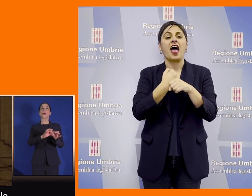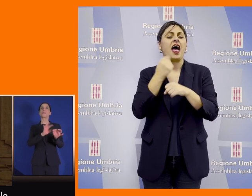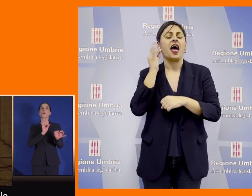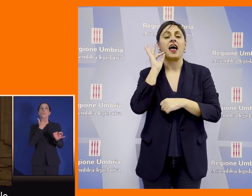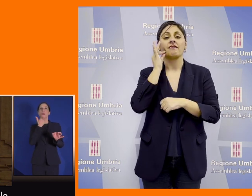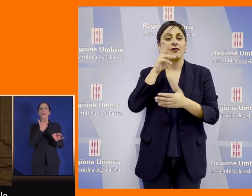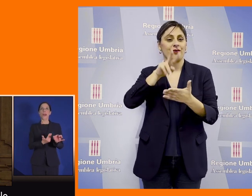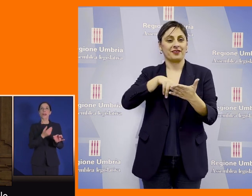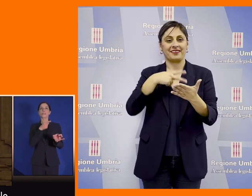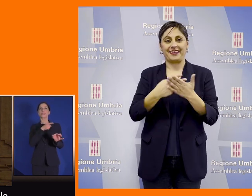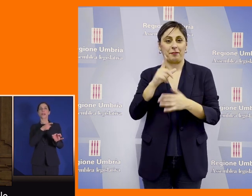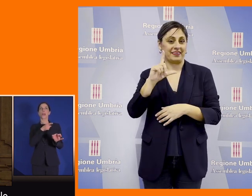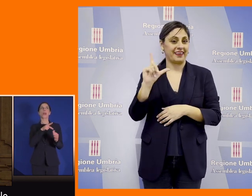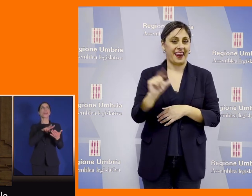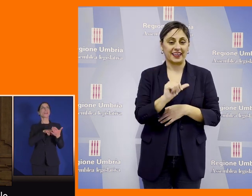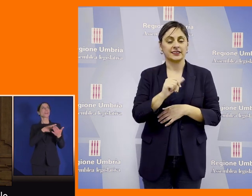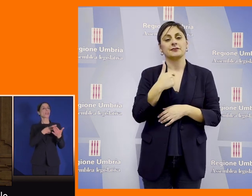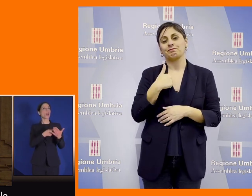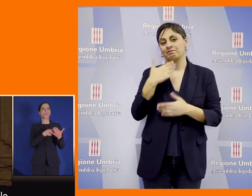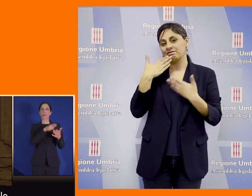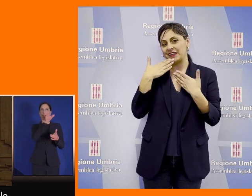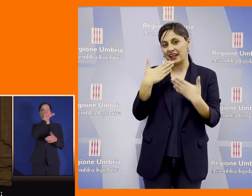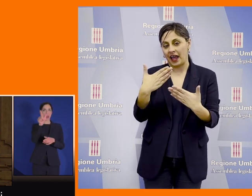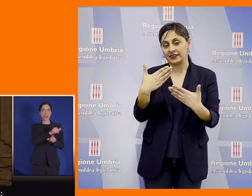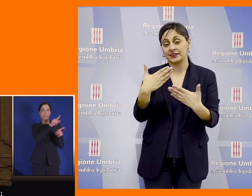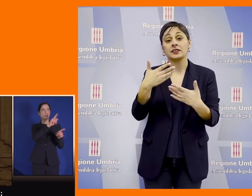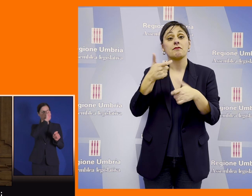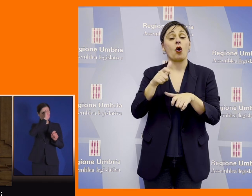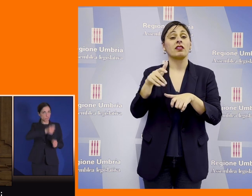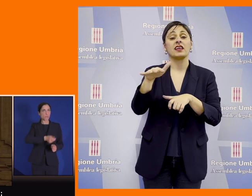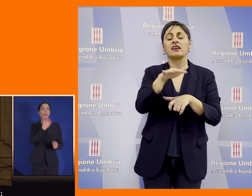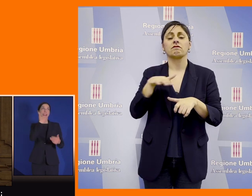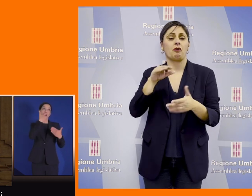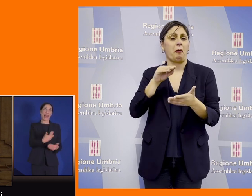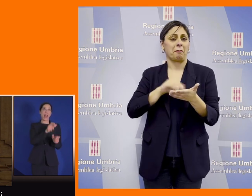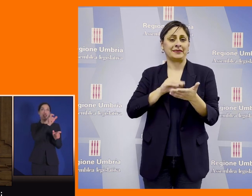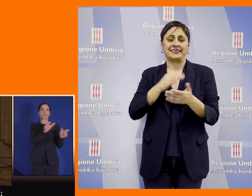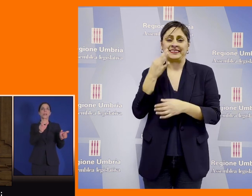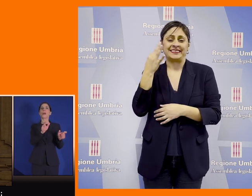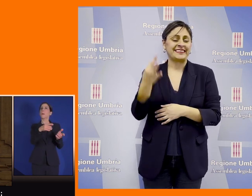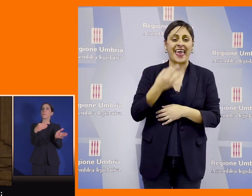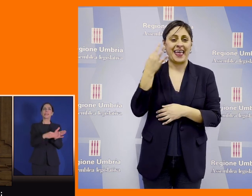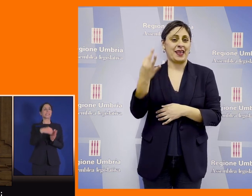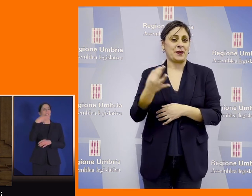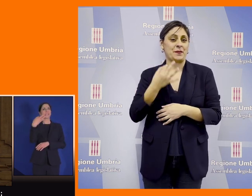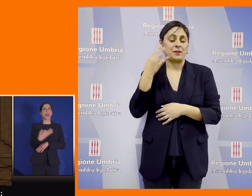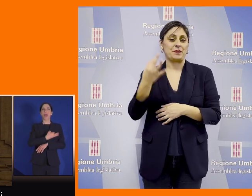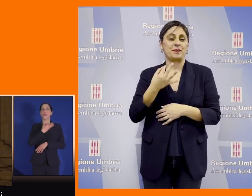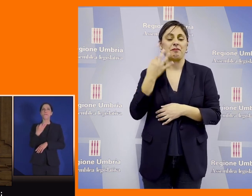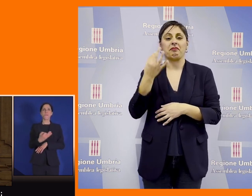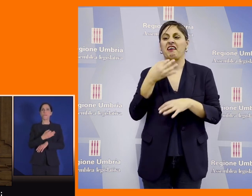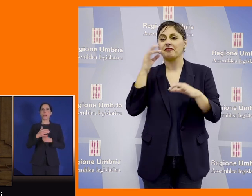interpreti LIS che ringrazio perché sono sempre presenti nelle